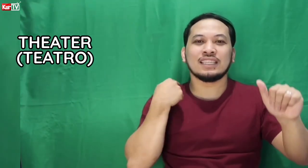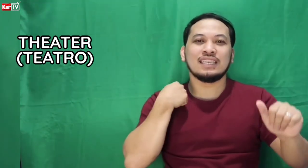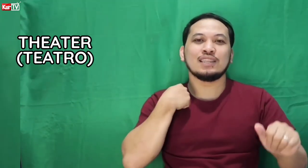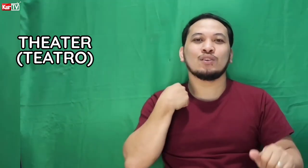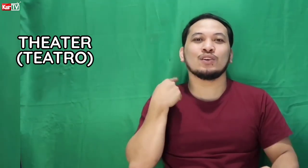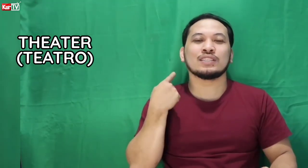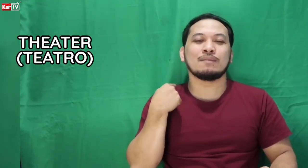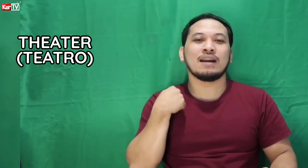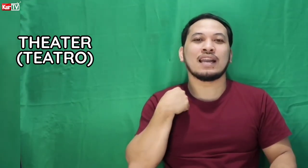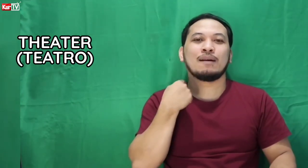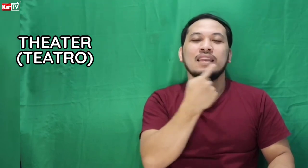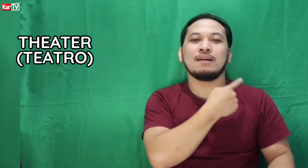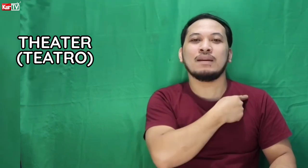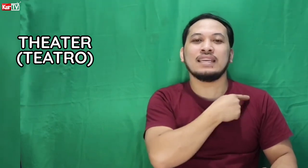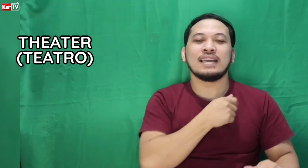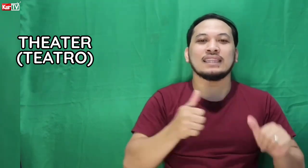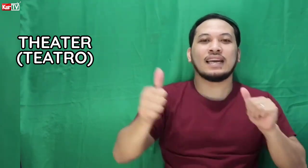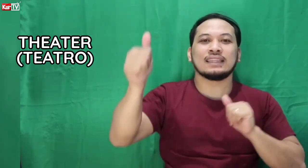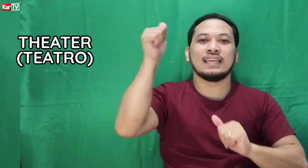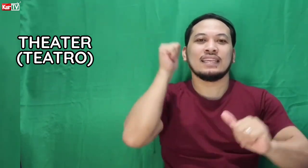siya dito sa magkabilang balikat natin.